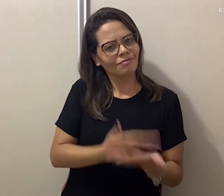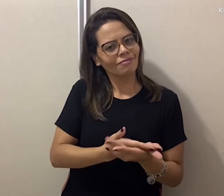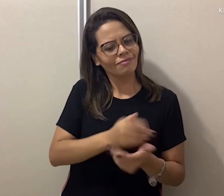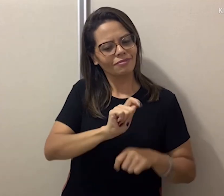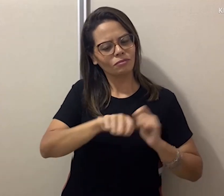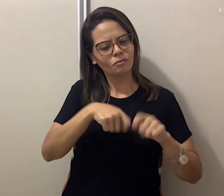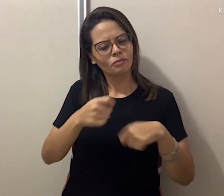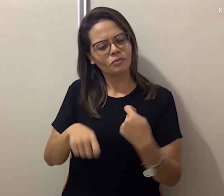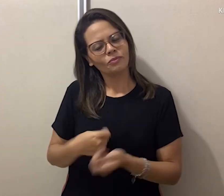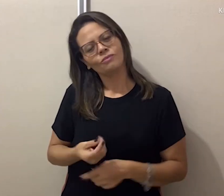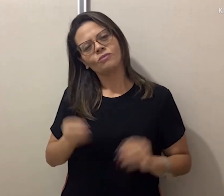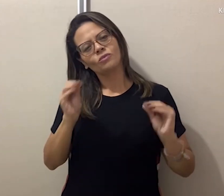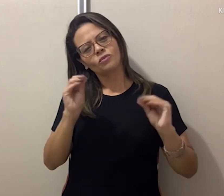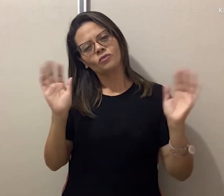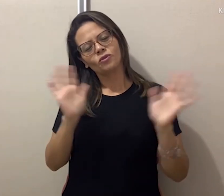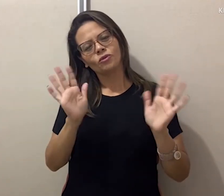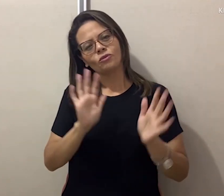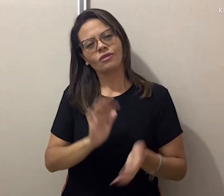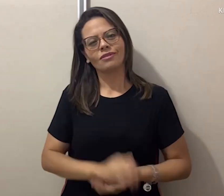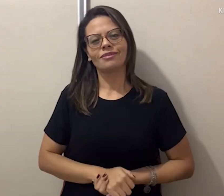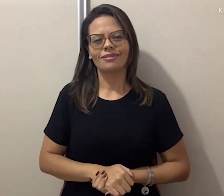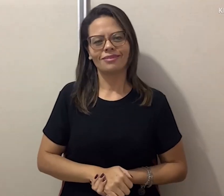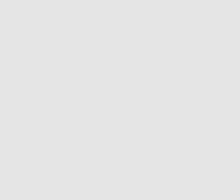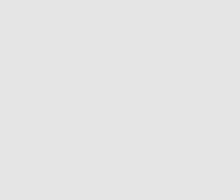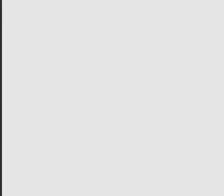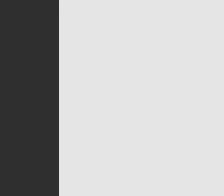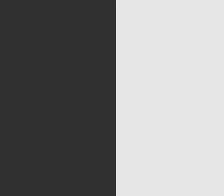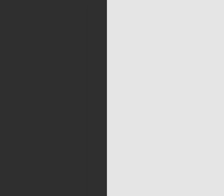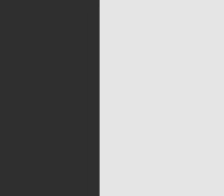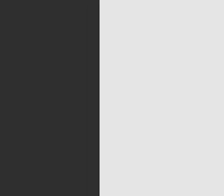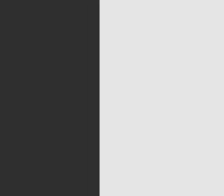Volte e estude os sinais. Beijo. Beijo.